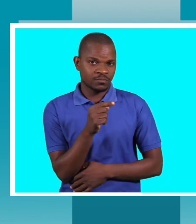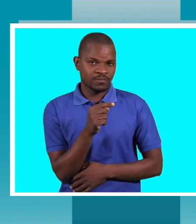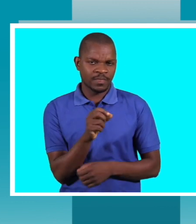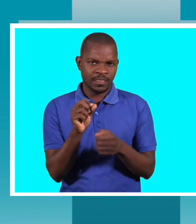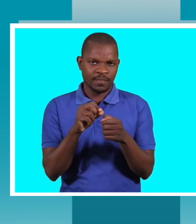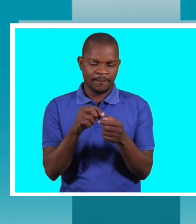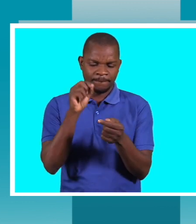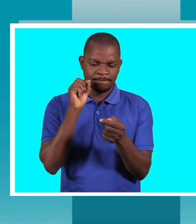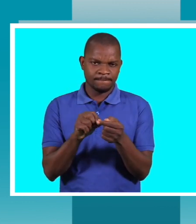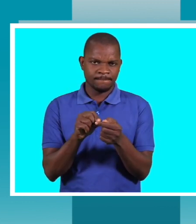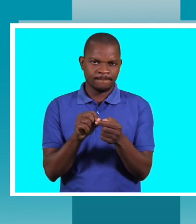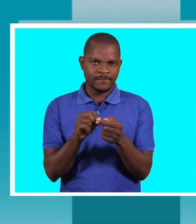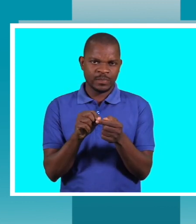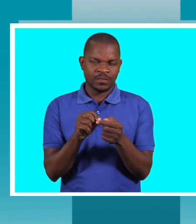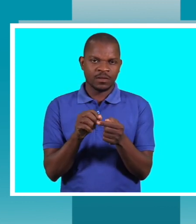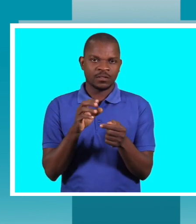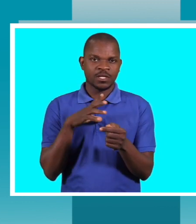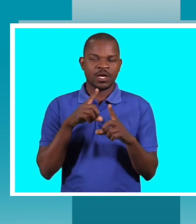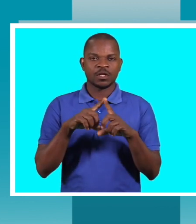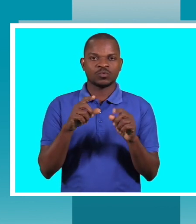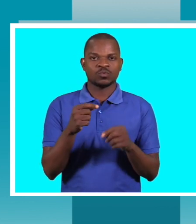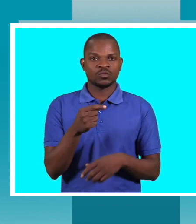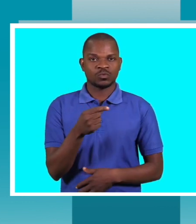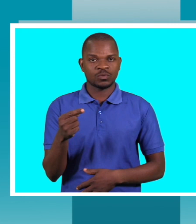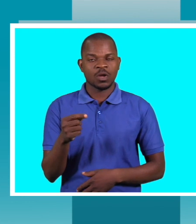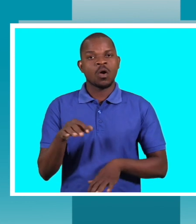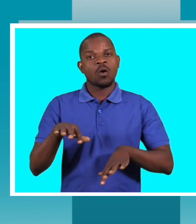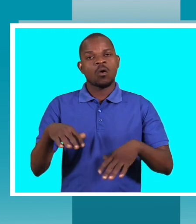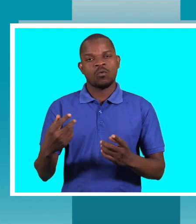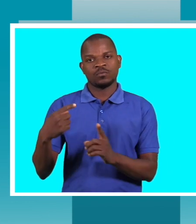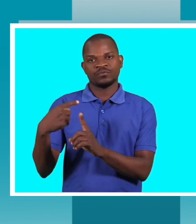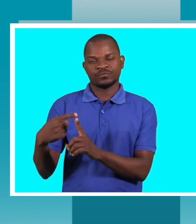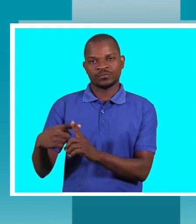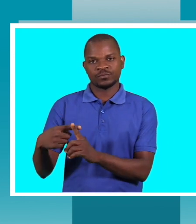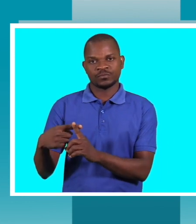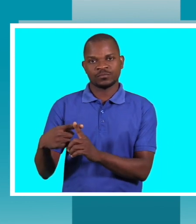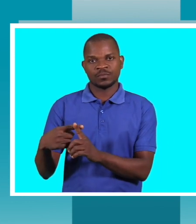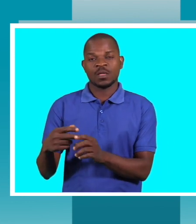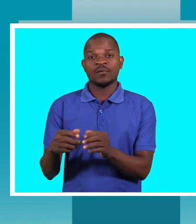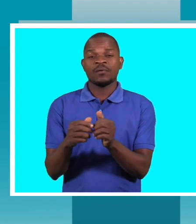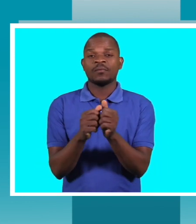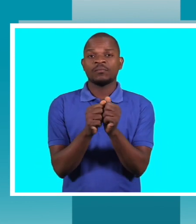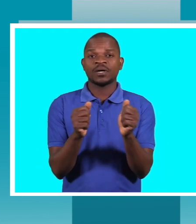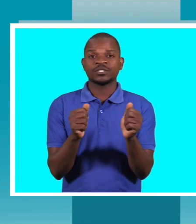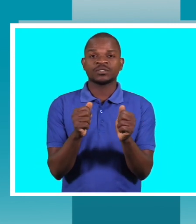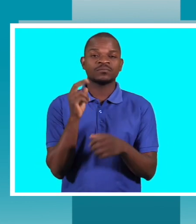faz o teste, tem o negativo e o positivo. Para uma pessoa com deficiência auditiva, tendo positivo,